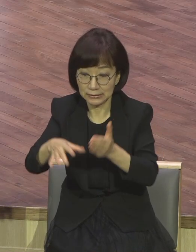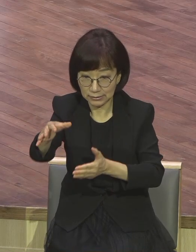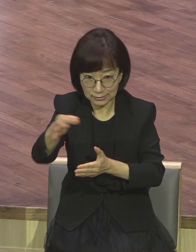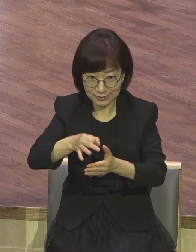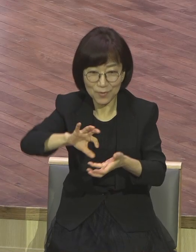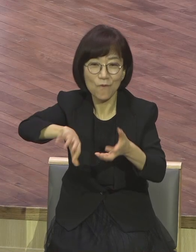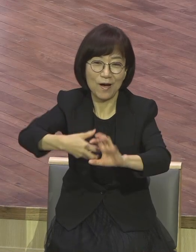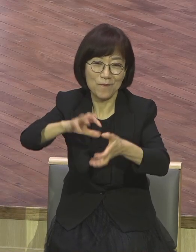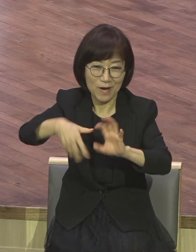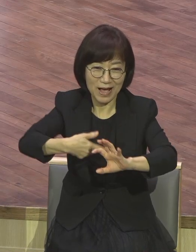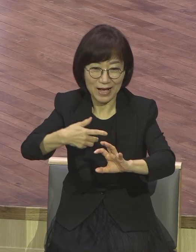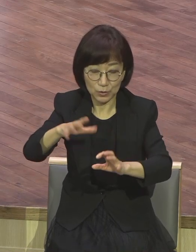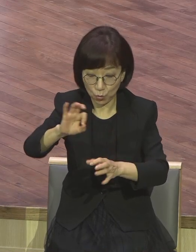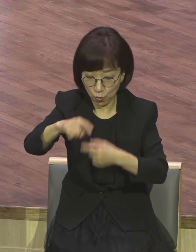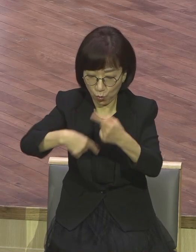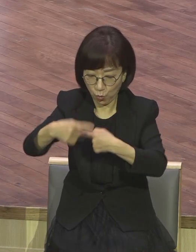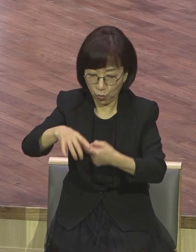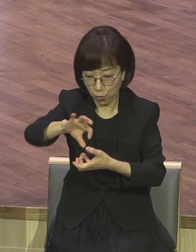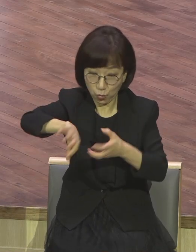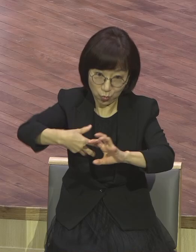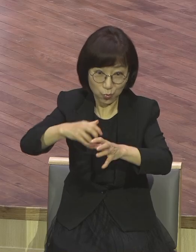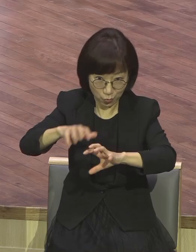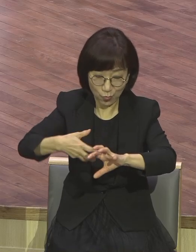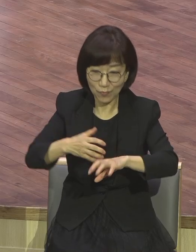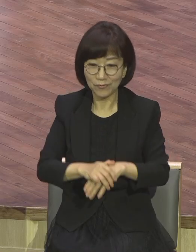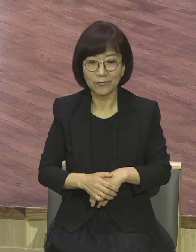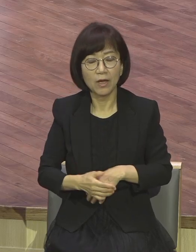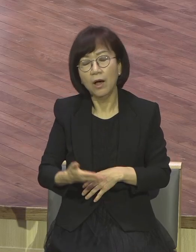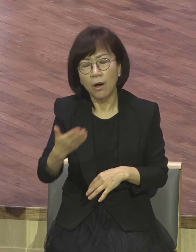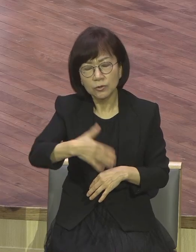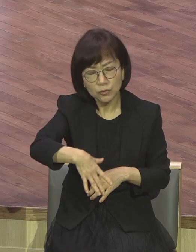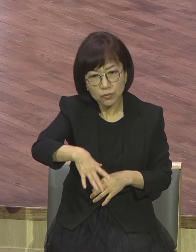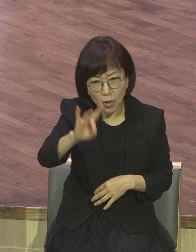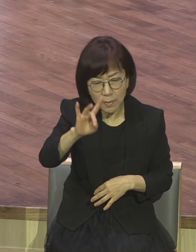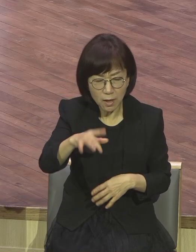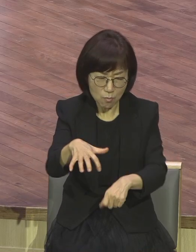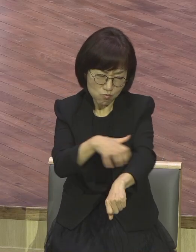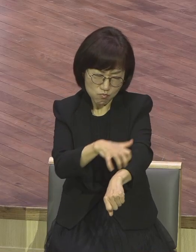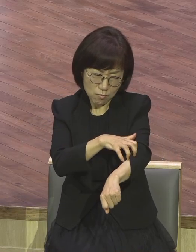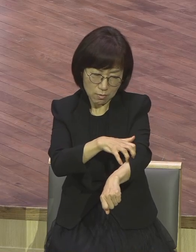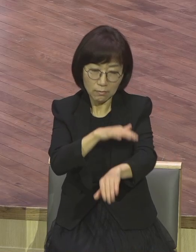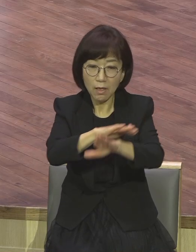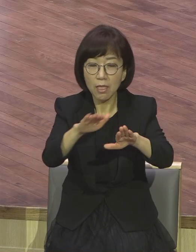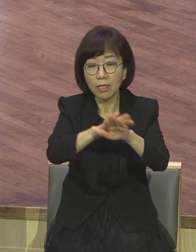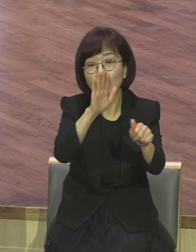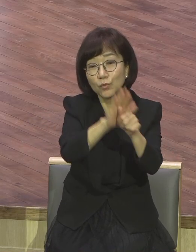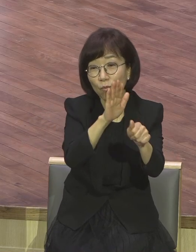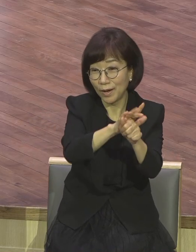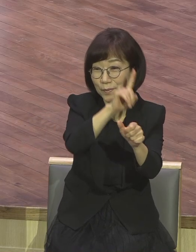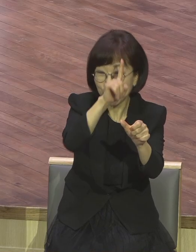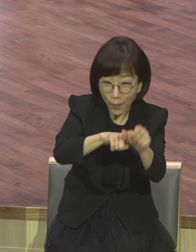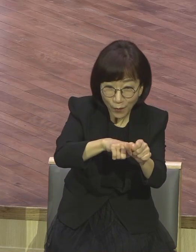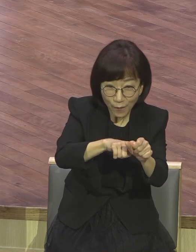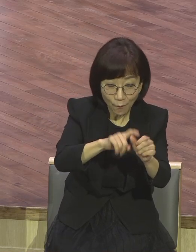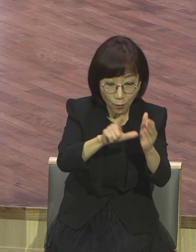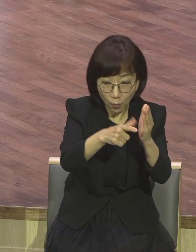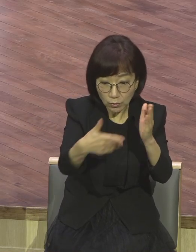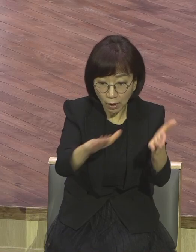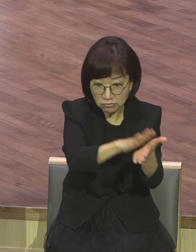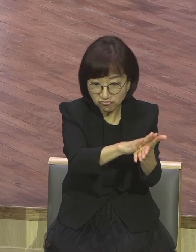그런데 문제는 이런 편의를 제공을 하려는 의도가 변질돼 가지고 유대 종교